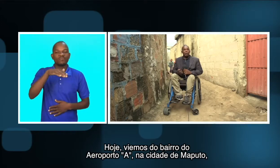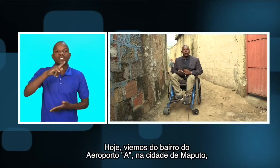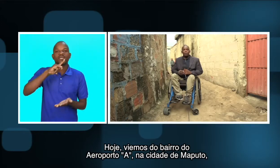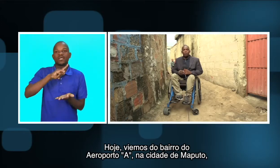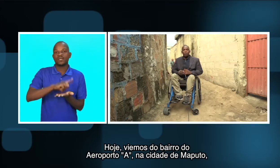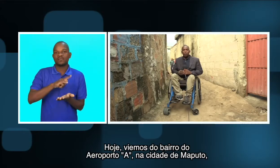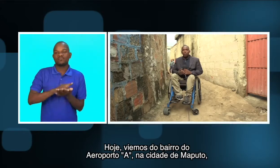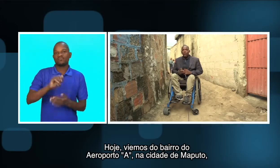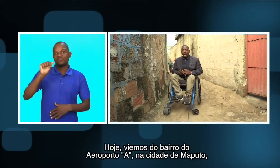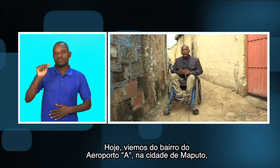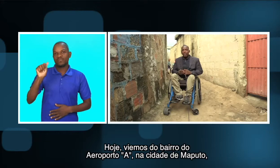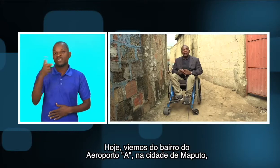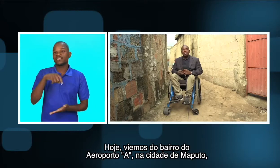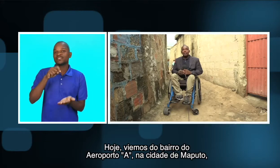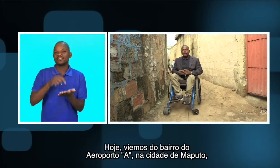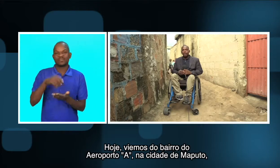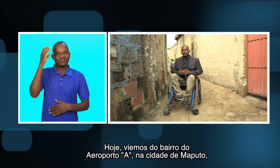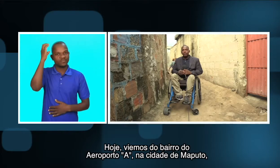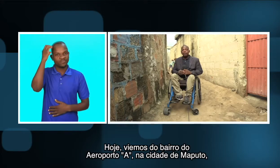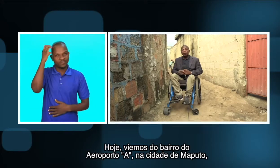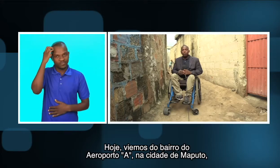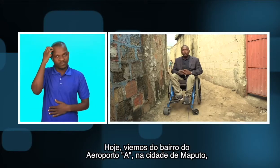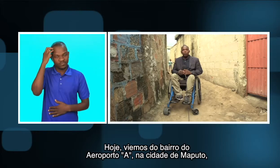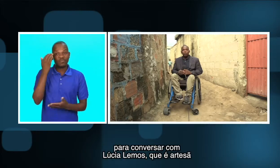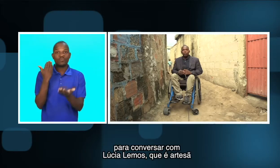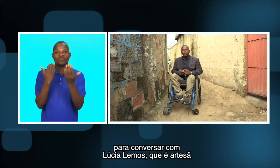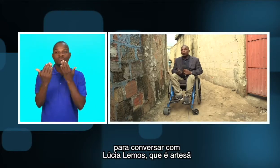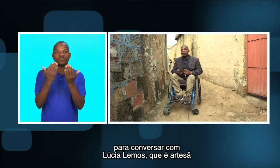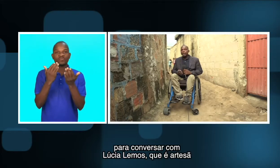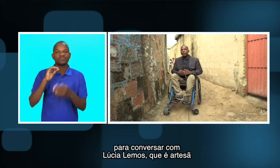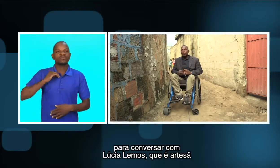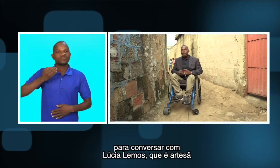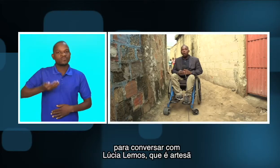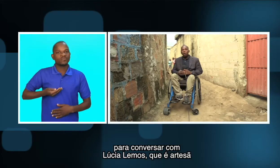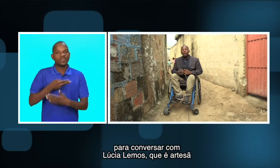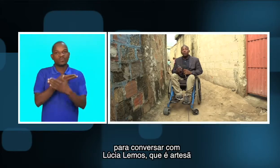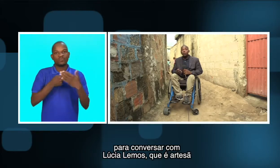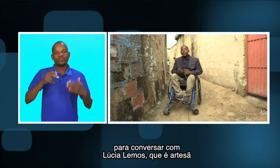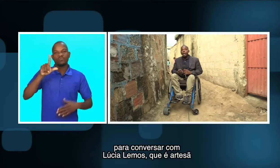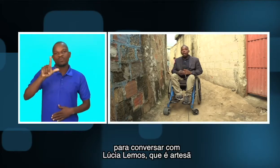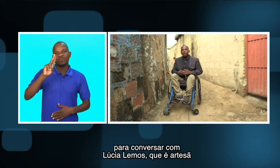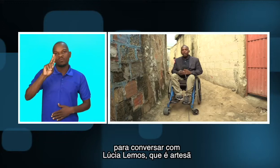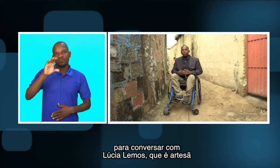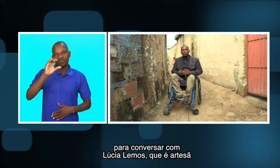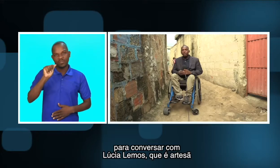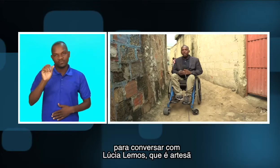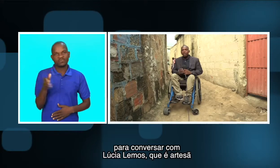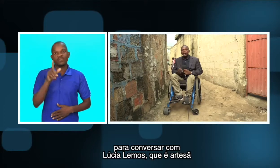aeroporto A, na cidade de Maputo, para conversar com Lúcia Lemos, que